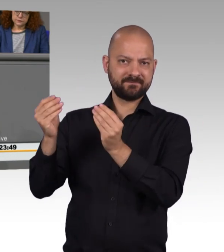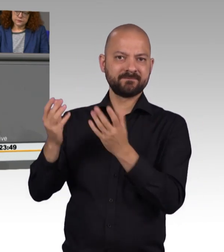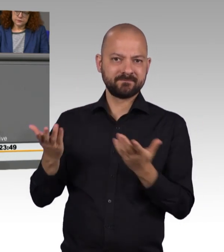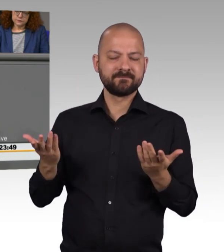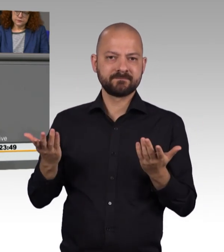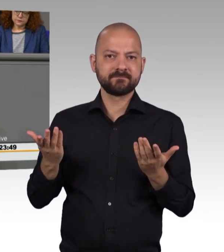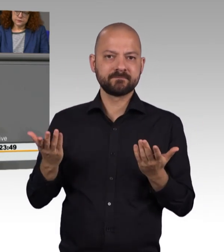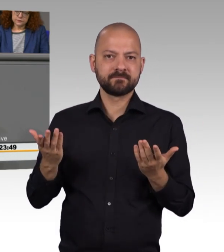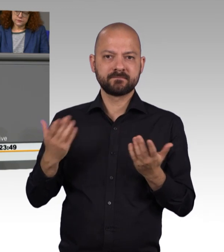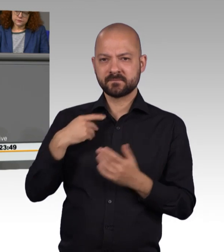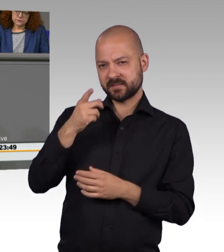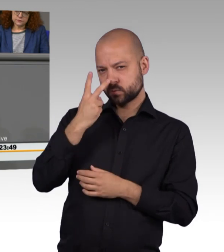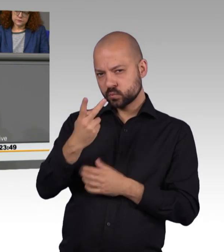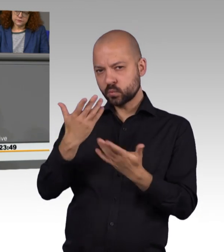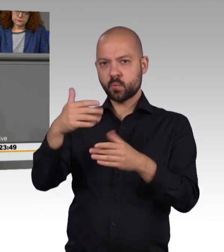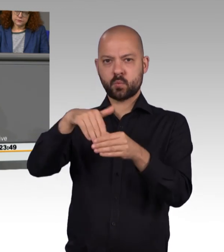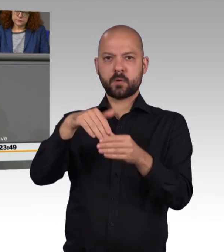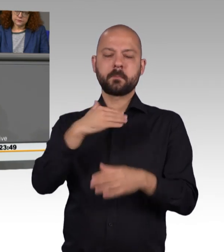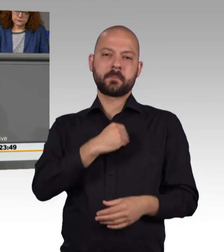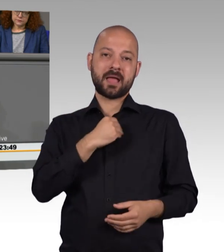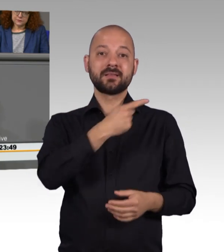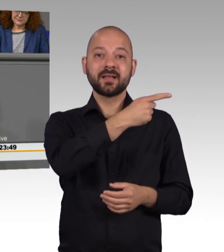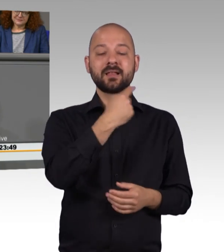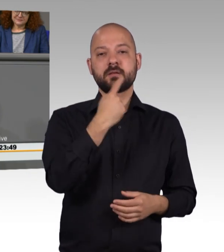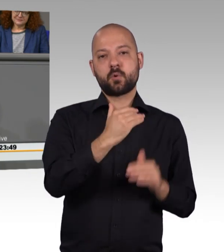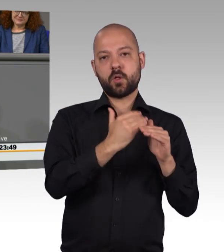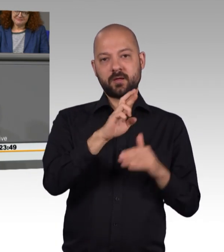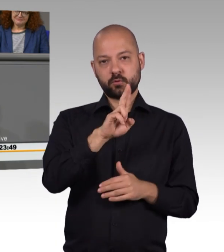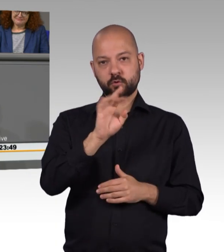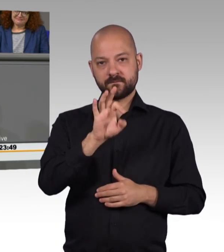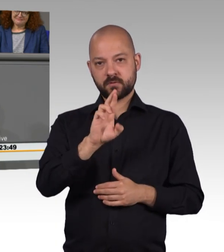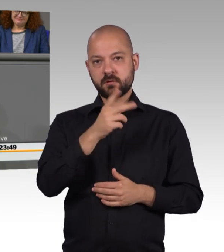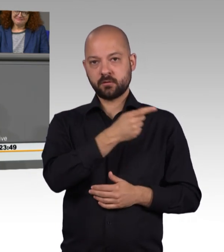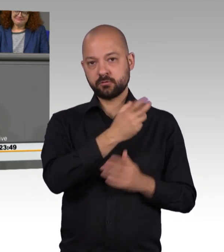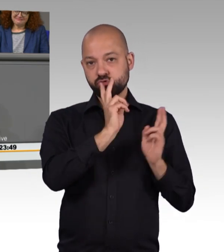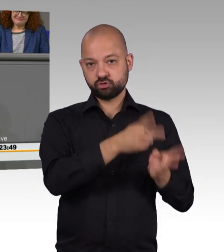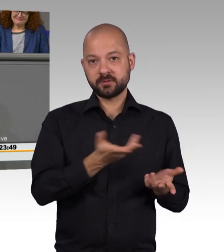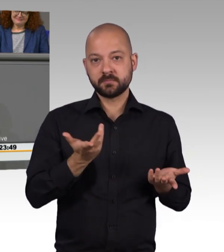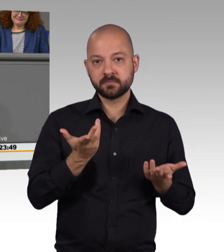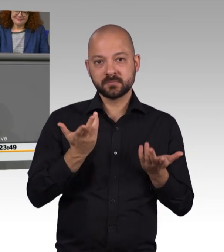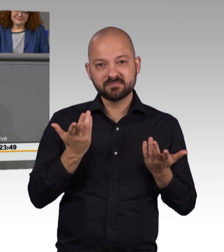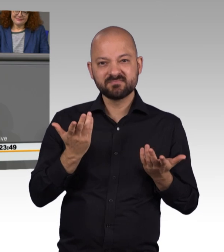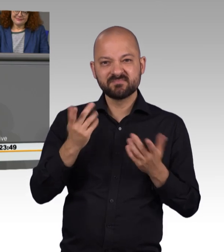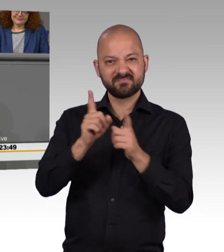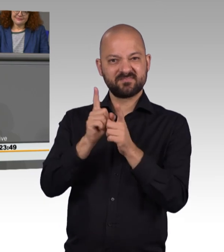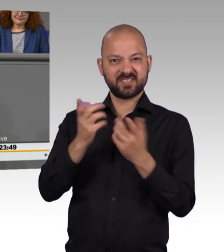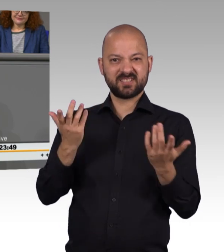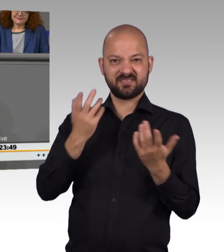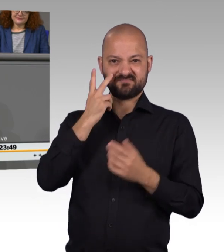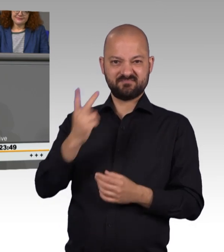sagt die Kollegin Rüffer, und sie hat nicht Unrecht. Und das würdigte das Gericht am Ende, indem es weitgehend antragsgemäß entschieden hat,